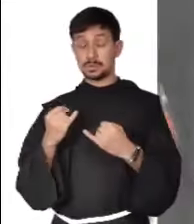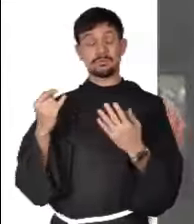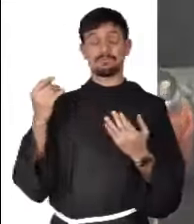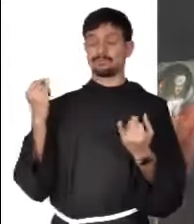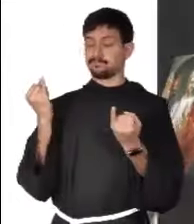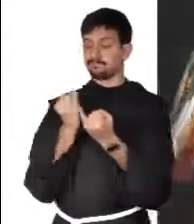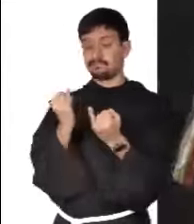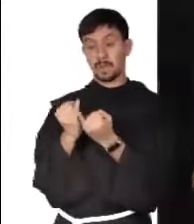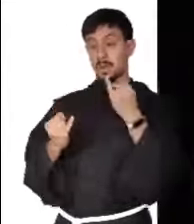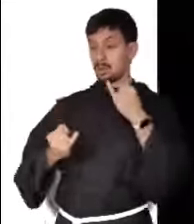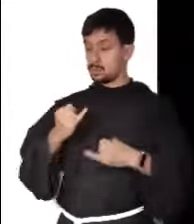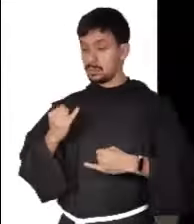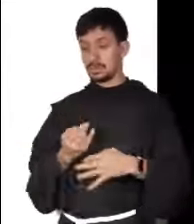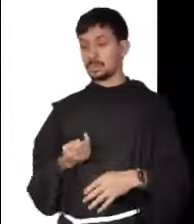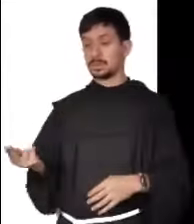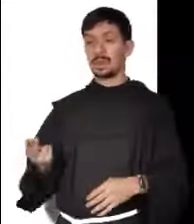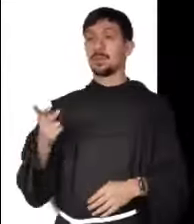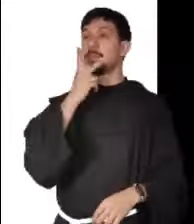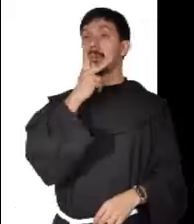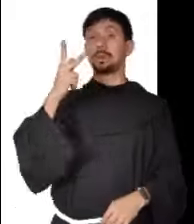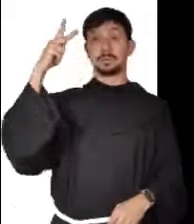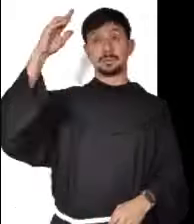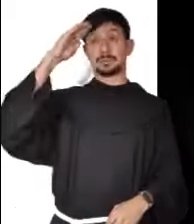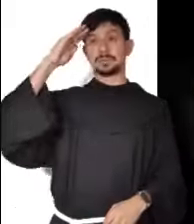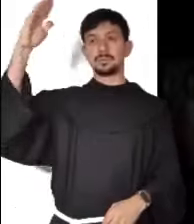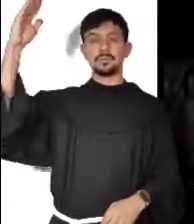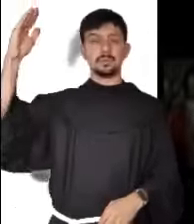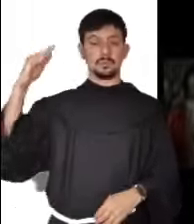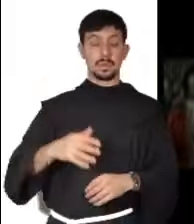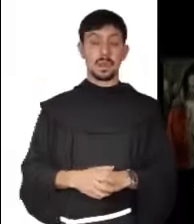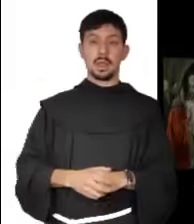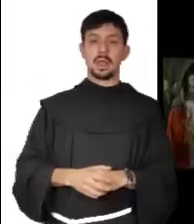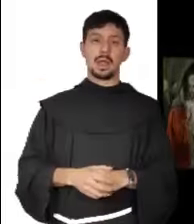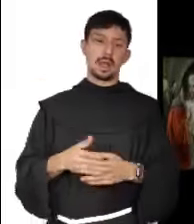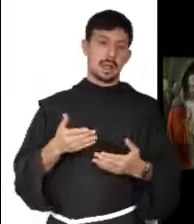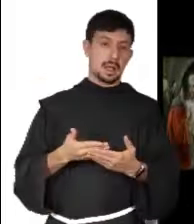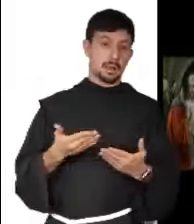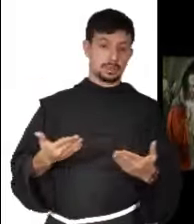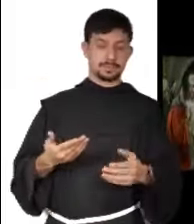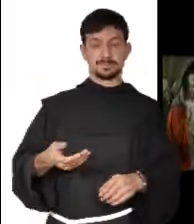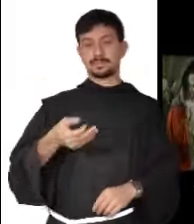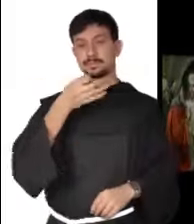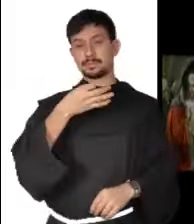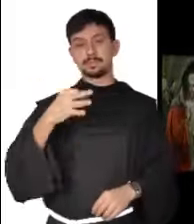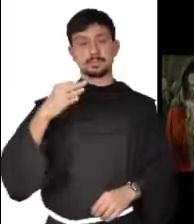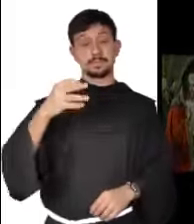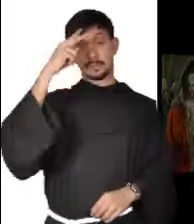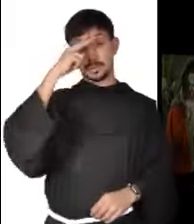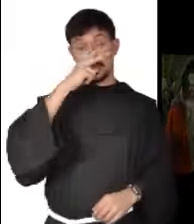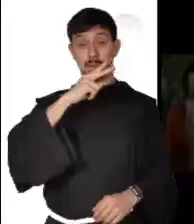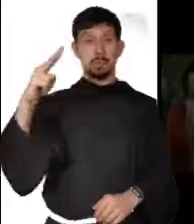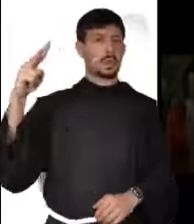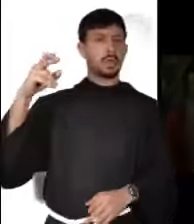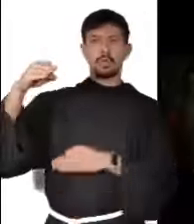misma medida con que midan serán medidos. Alabra del Señor. En las fiestas patrias salpican con sus